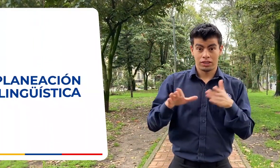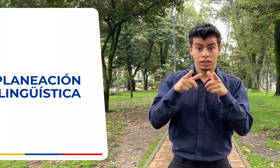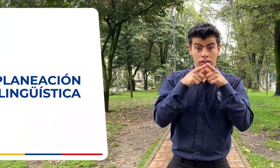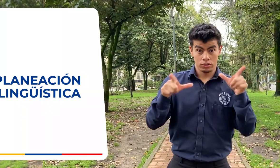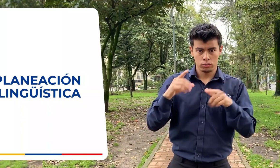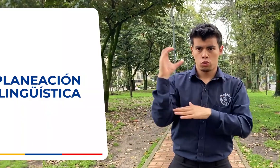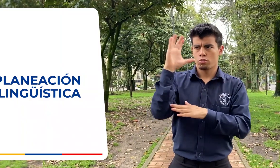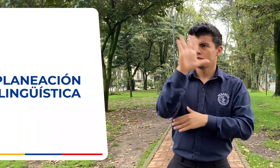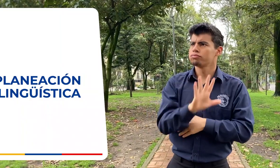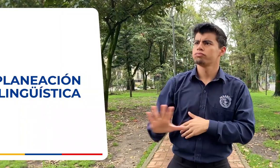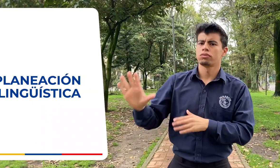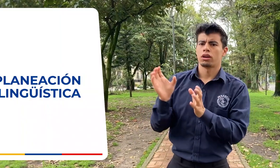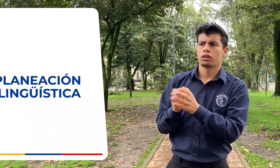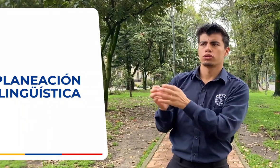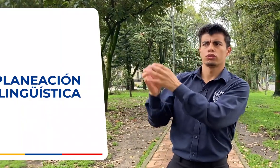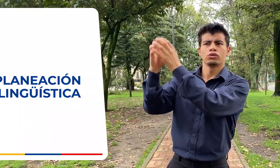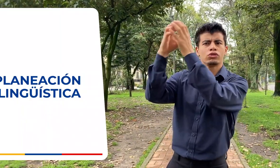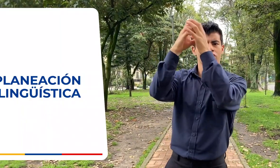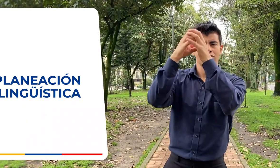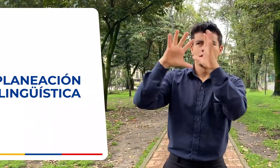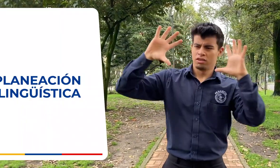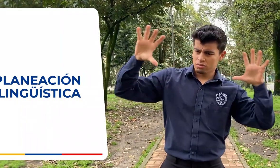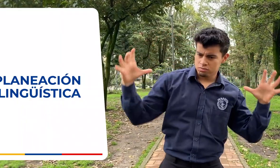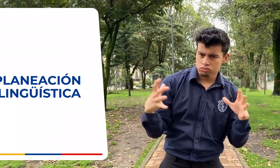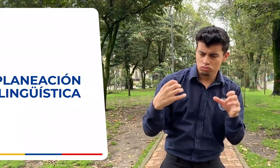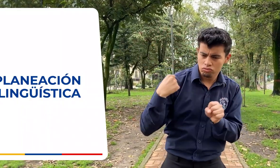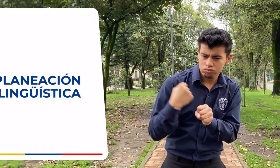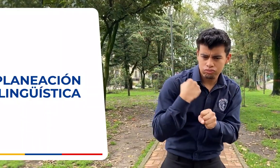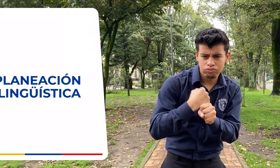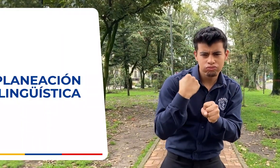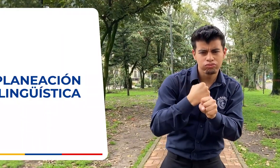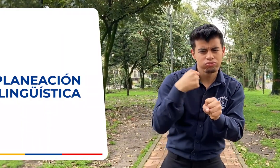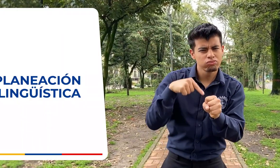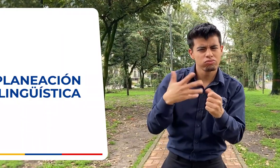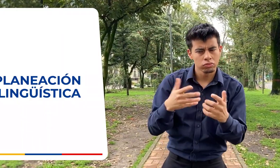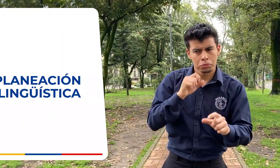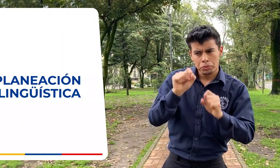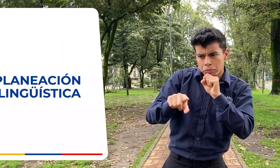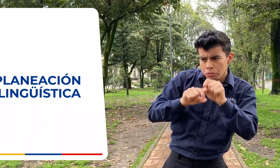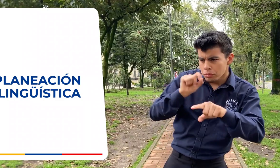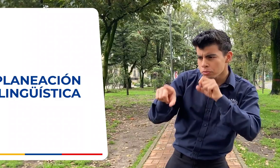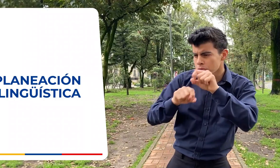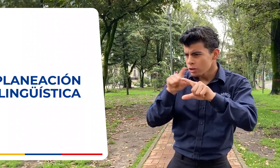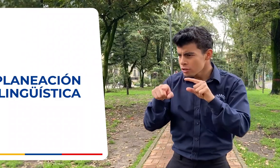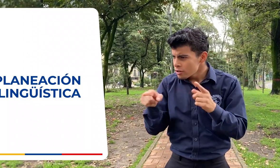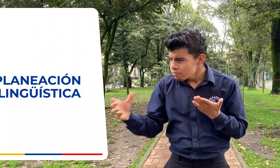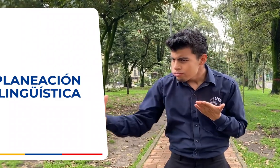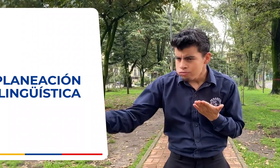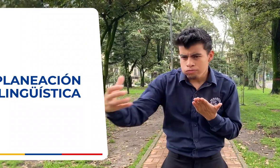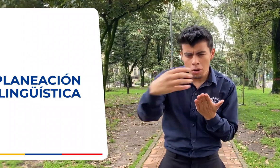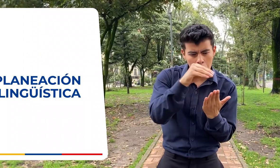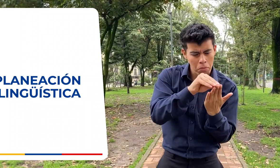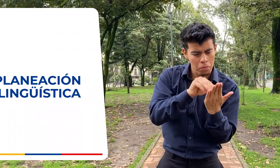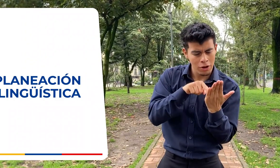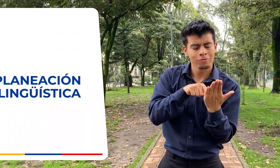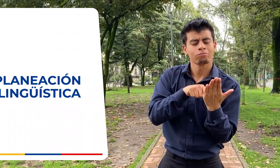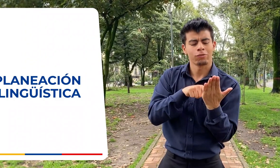de planeación lingüística que tuvo en cuenta a las asociaciones de sordos del territorio nacional para recoger insumos que